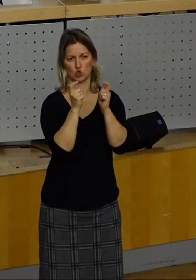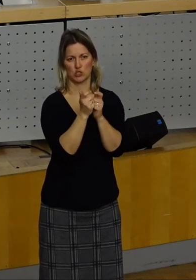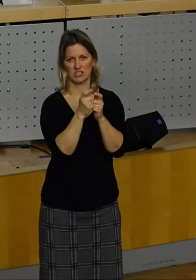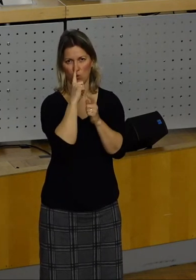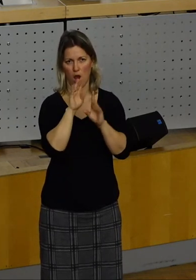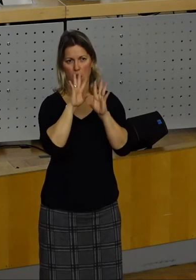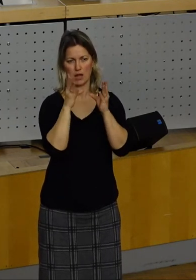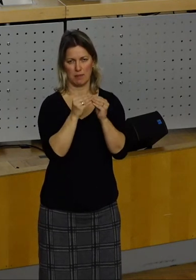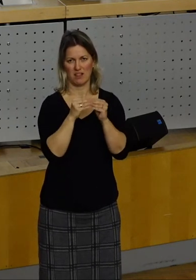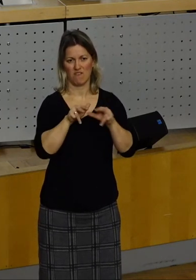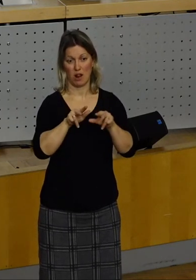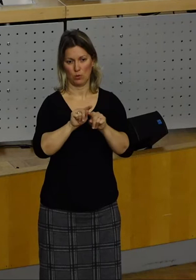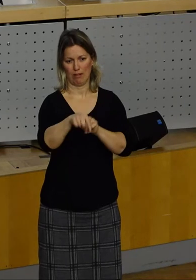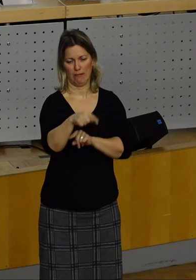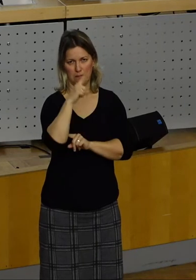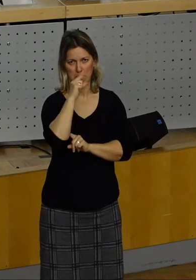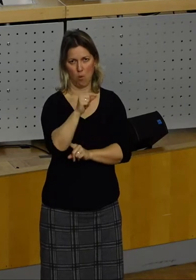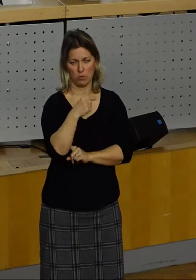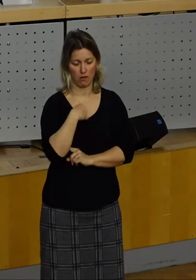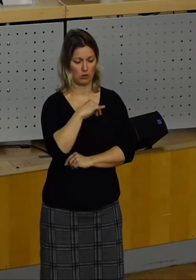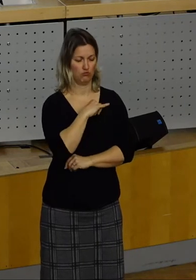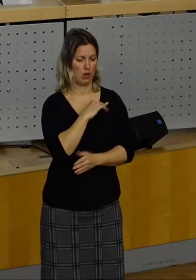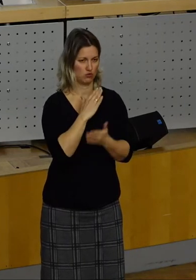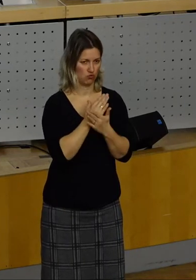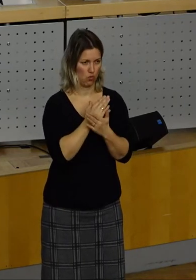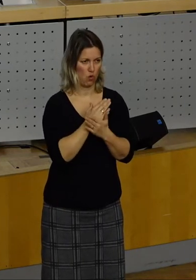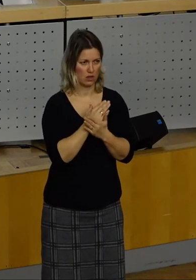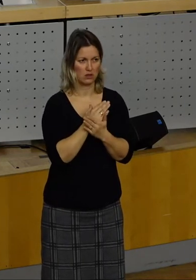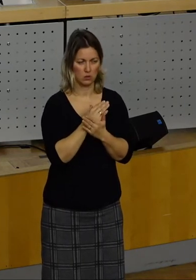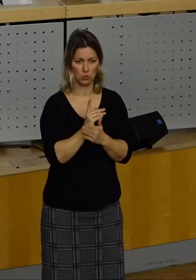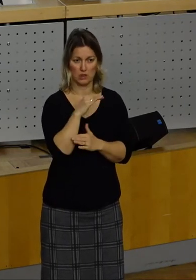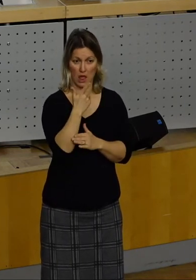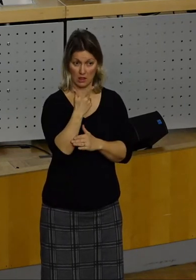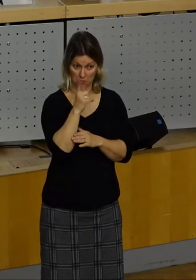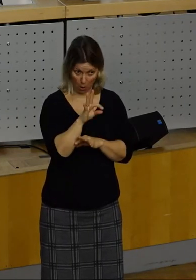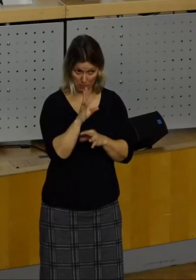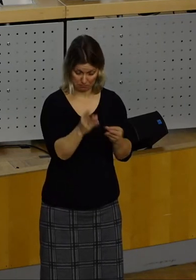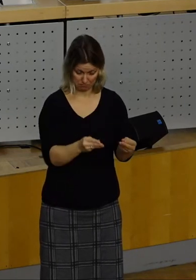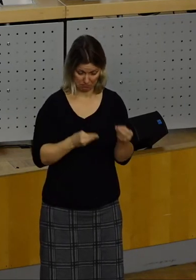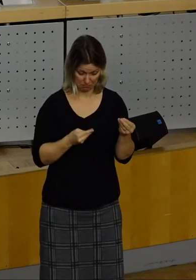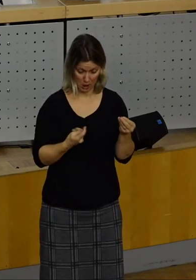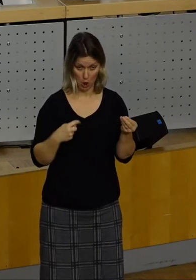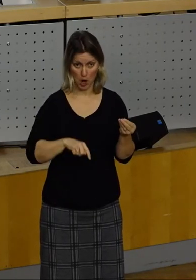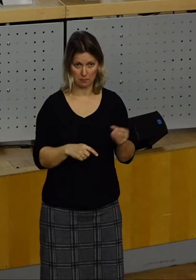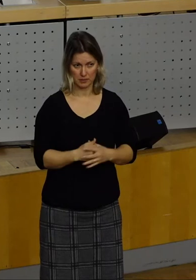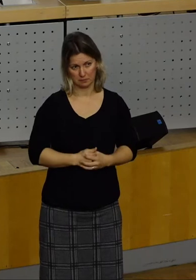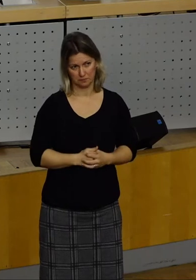Montag. Und da sind wir gespannt, wann das sozusagen uns dann konkret vorgelegt wird.